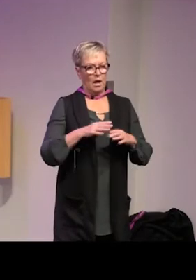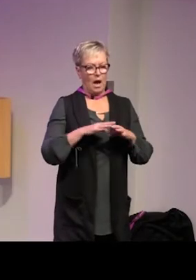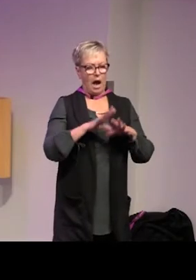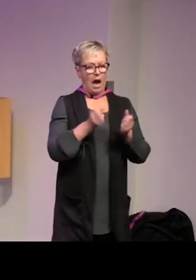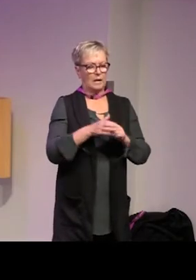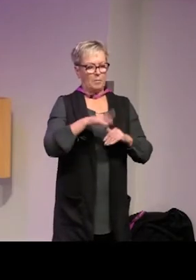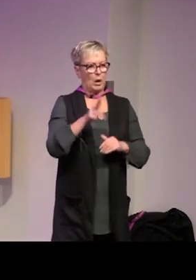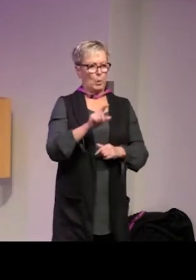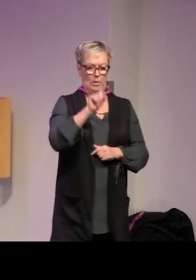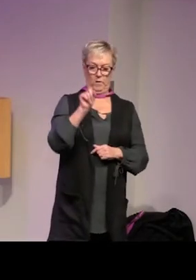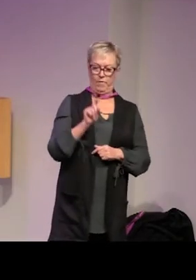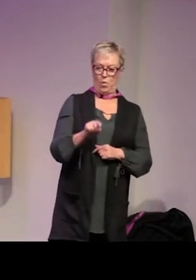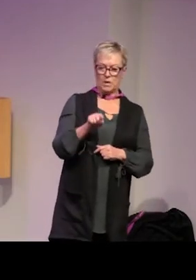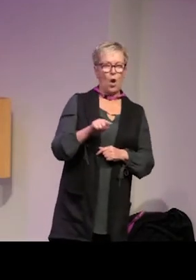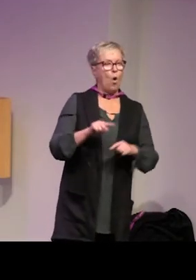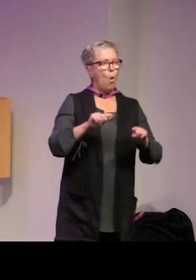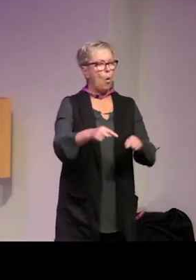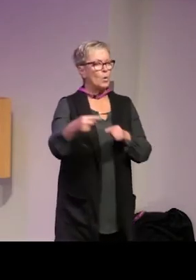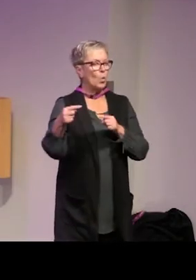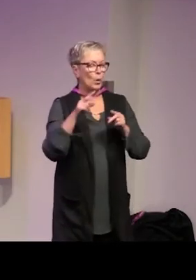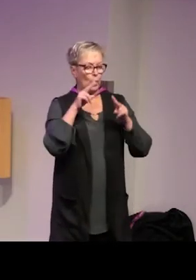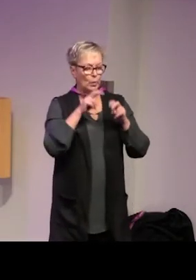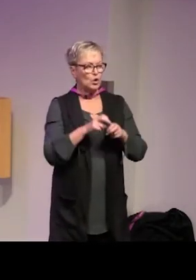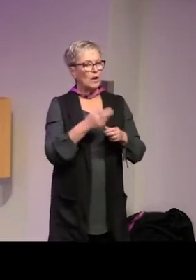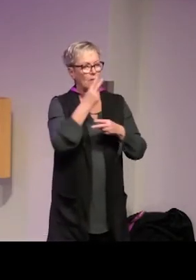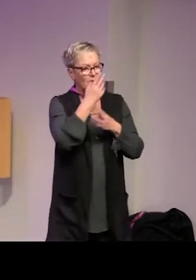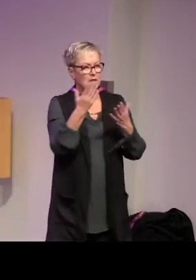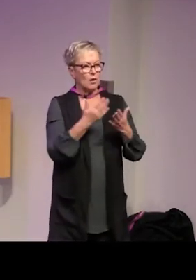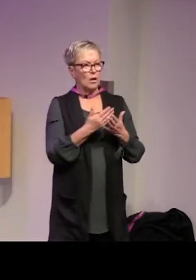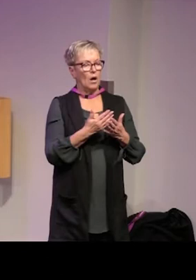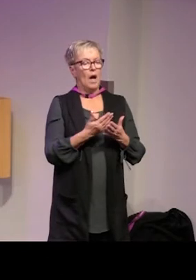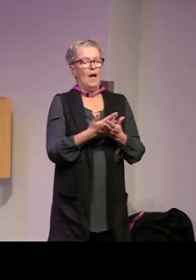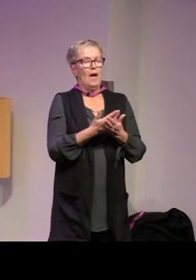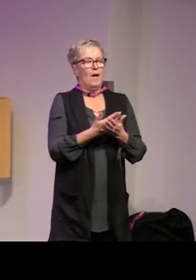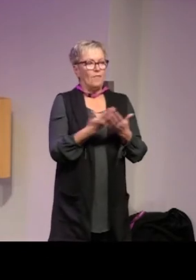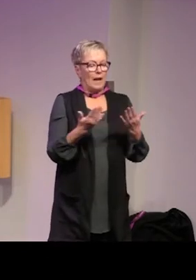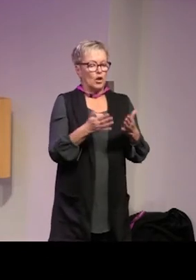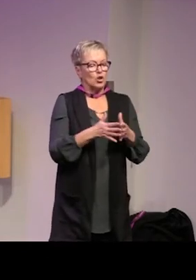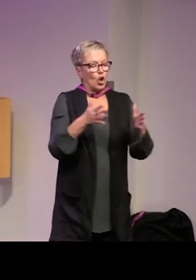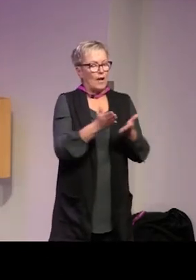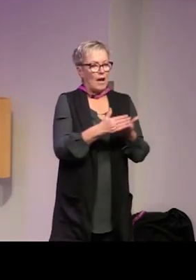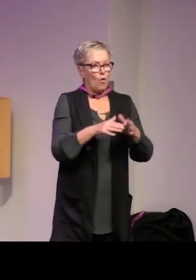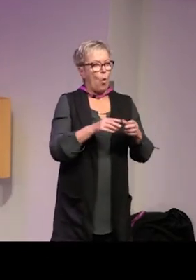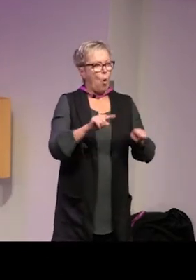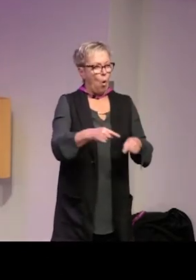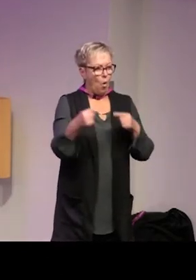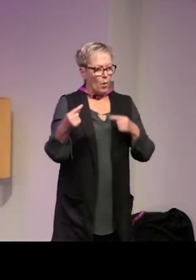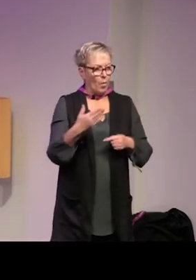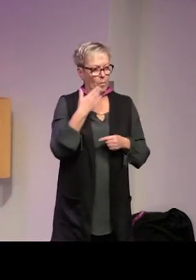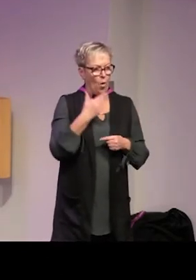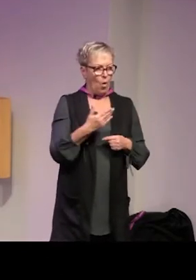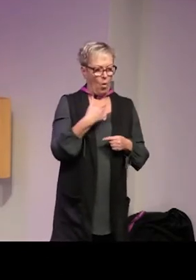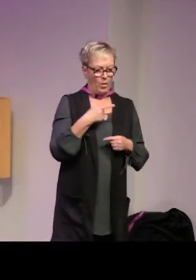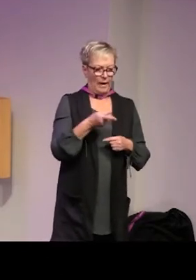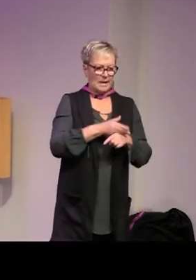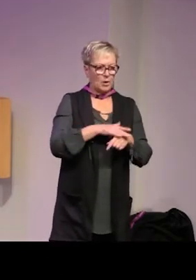allt mer ifrågasatt och opinionsundersökning visar att många tycker att det är allt fler större opinionen tycker att det men då vore det bra